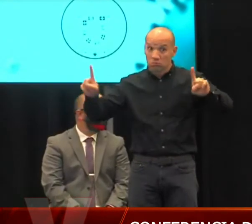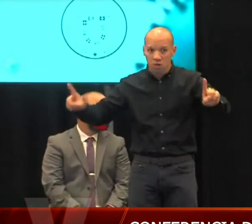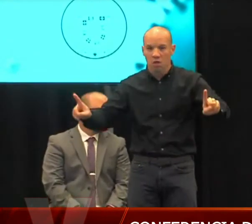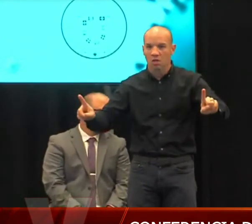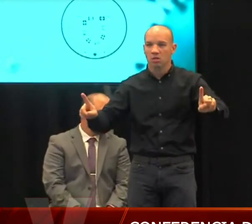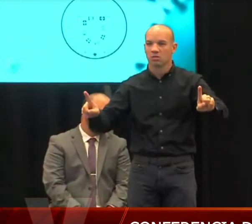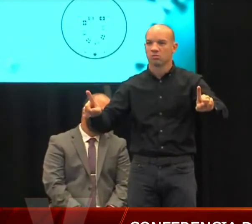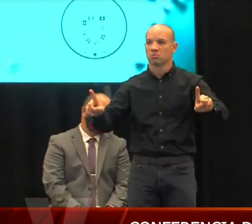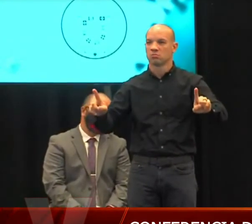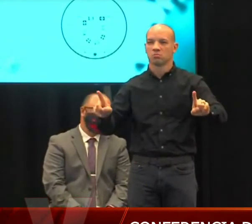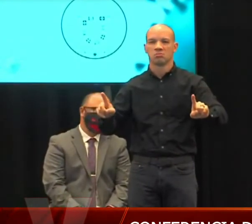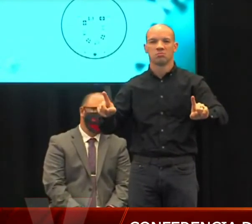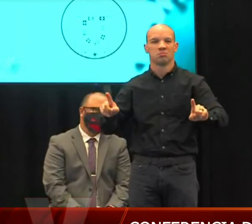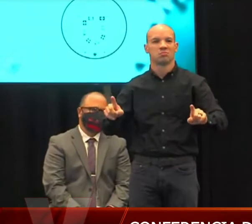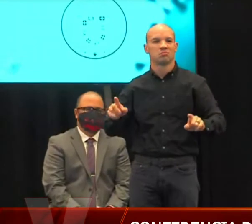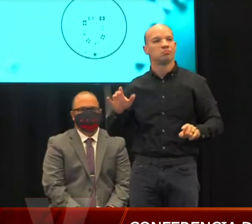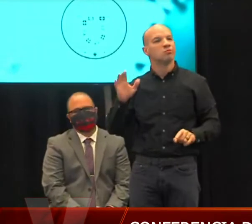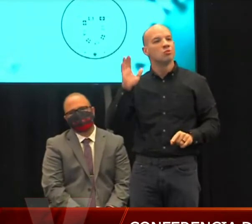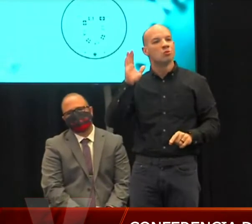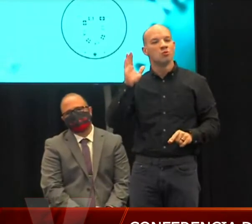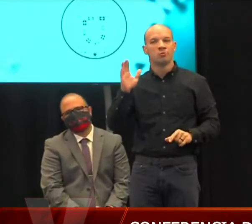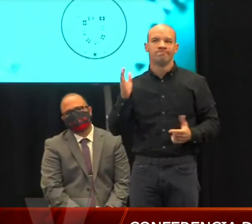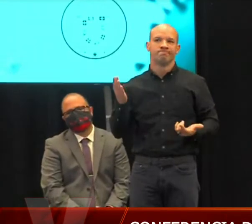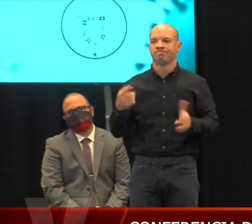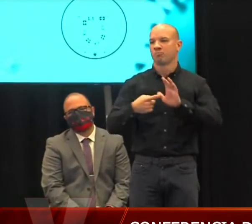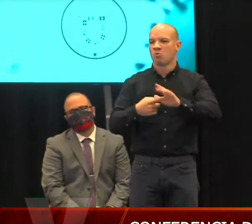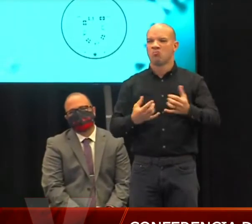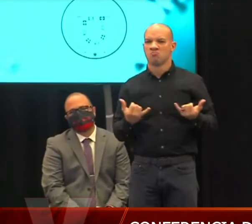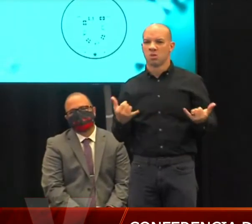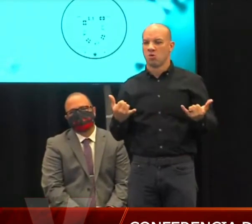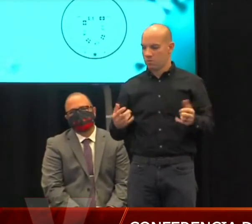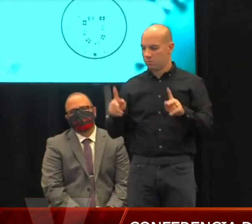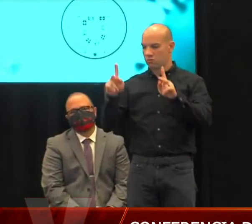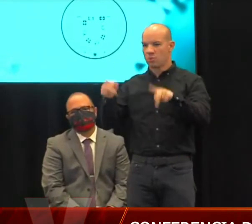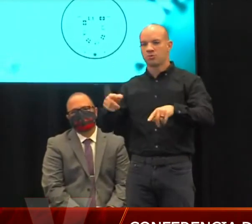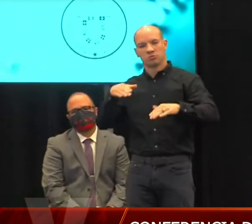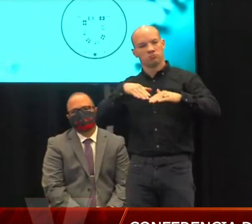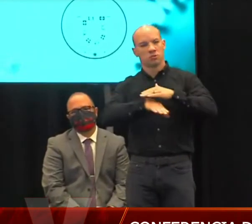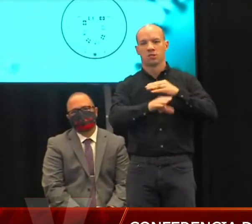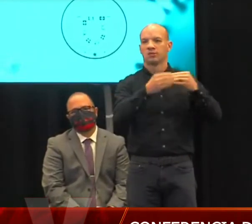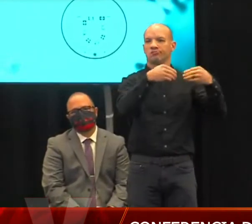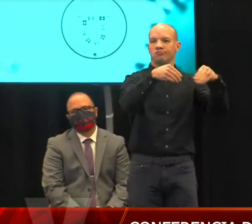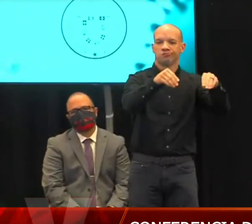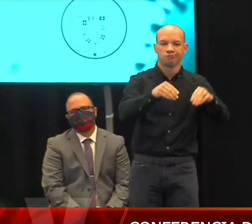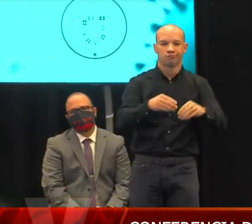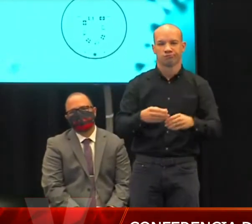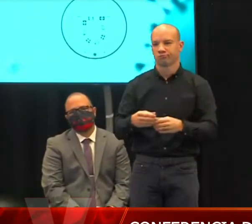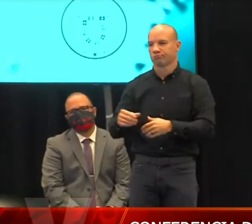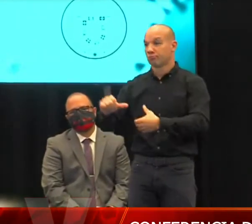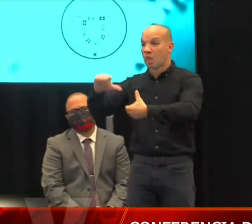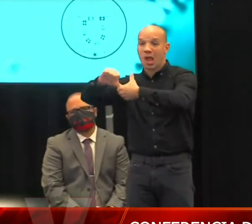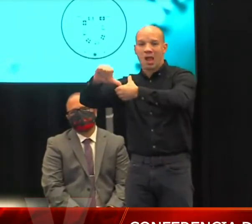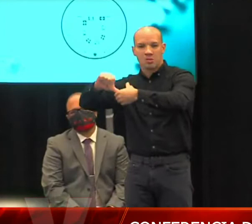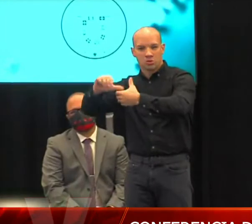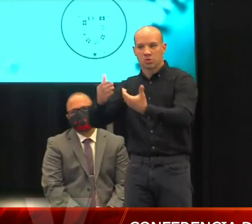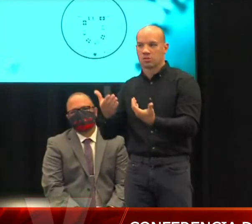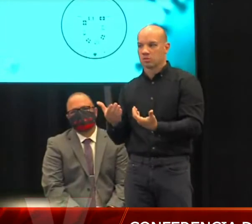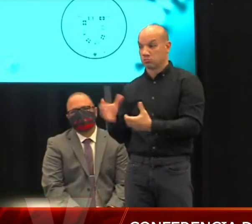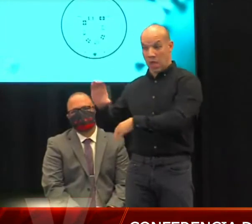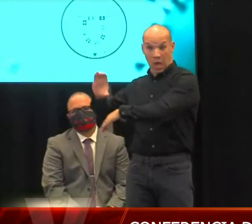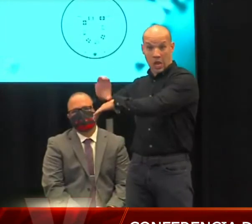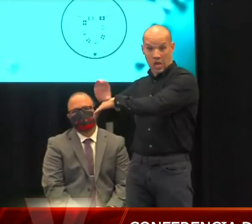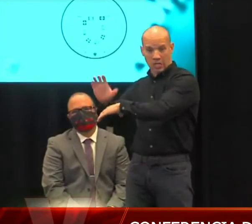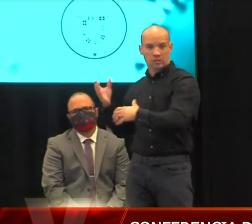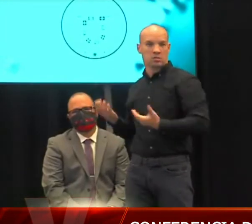podemos ahora mismo un ciudadano que vaya al supermercado, que vaya al puesto de gasolina, que vaya a la iglesia,